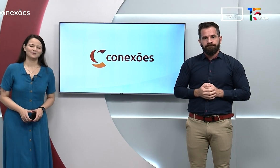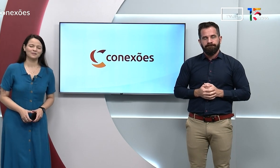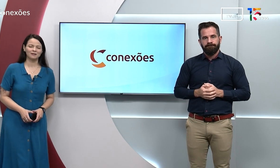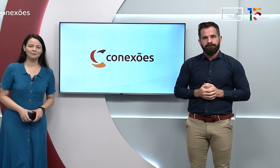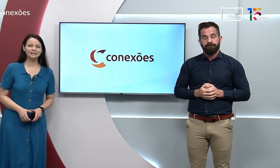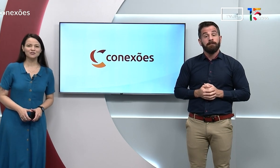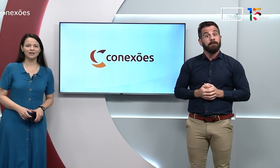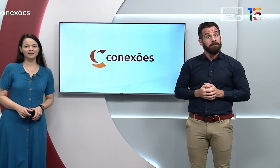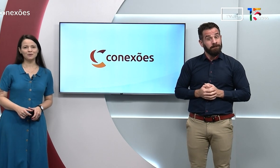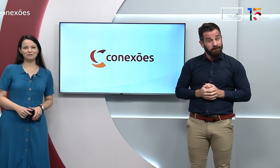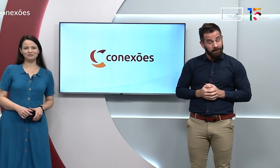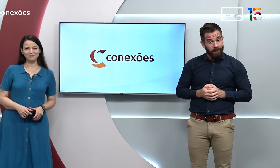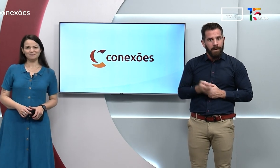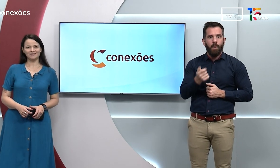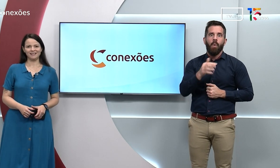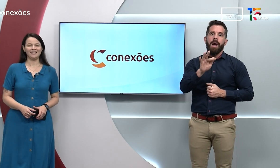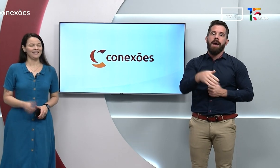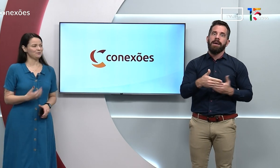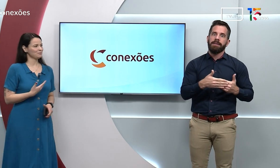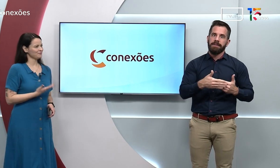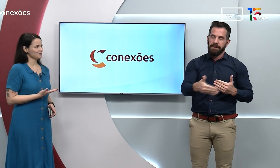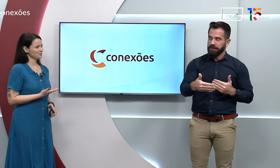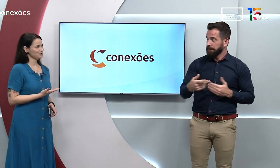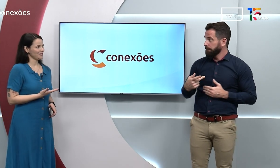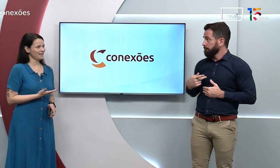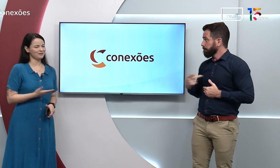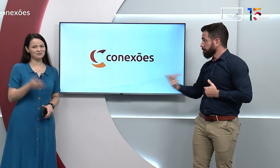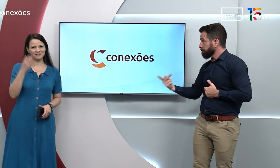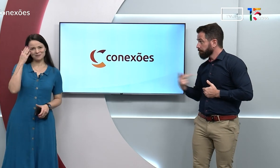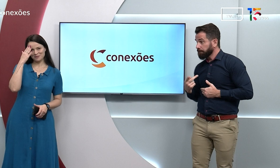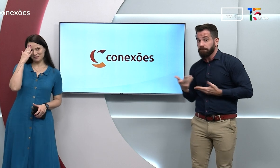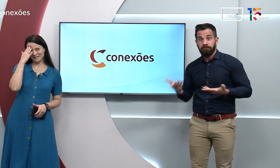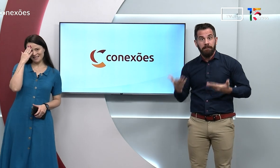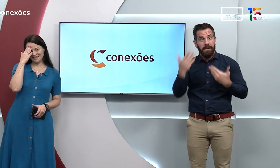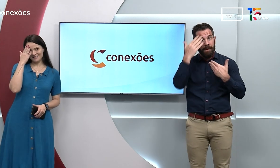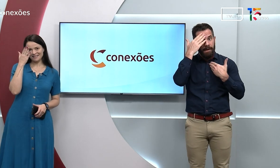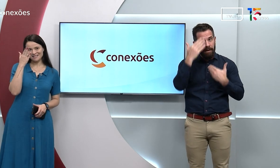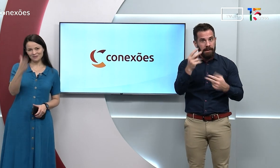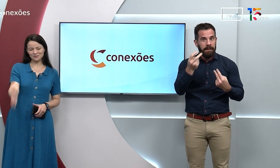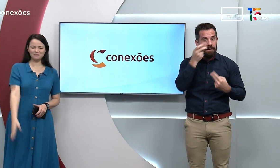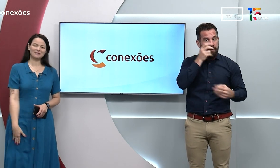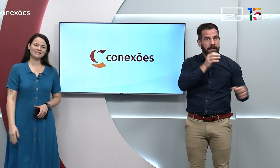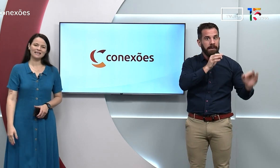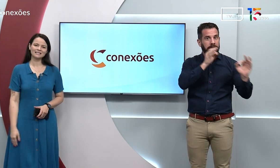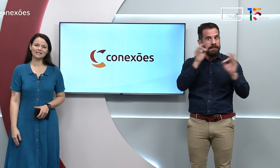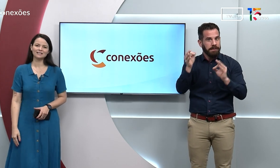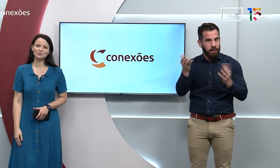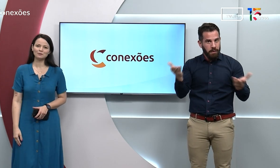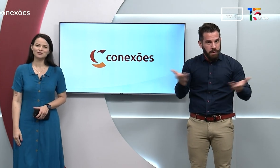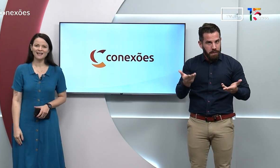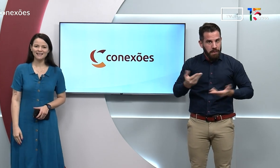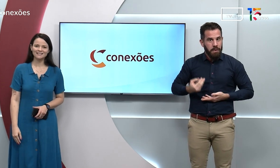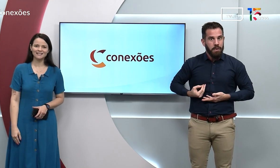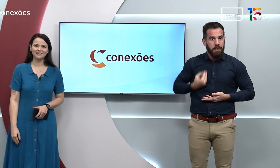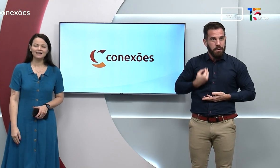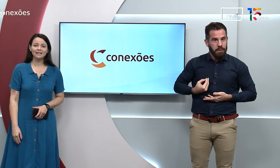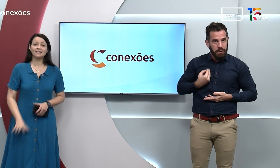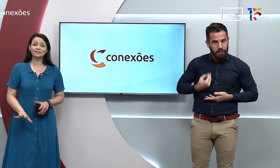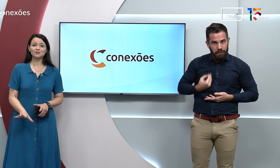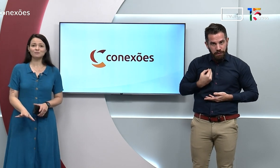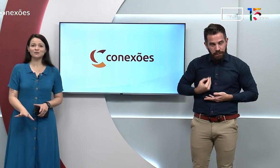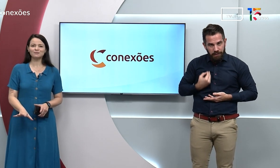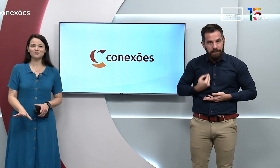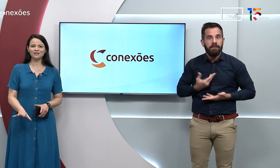Bom, o nosso programa está chegando ao fim. Eu e o professor Diego ficamos por aqui, agradecendo a sua presença, a sua audiência.